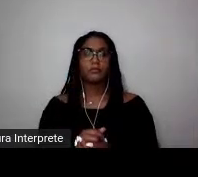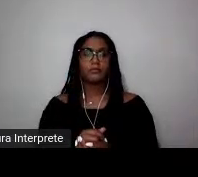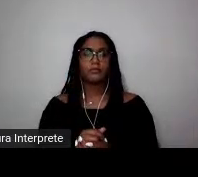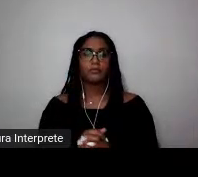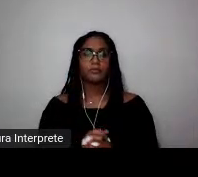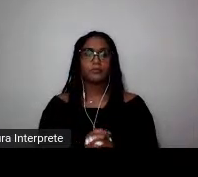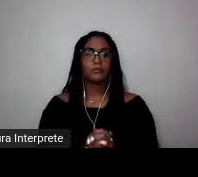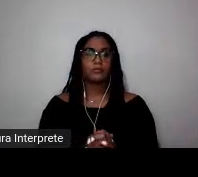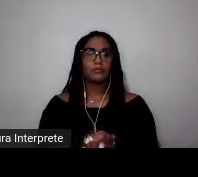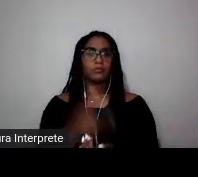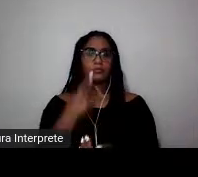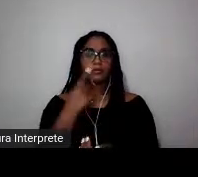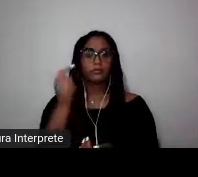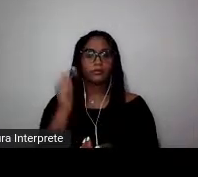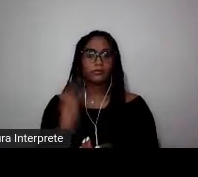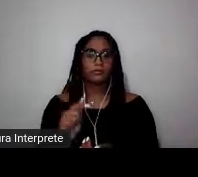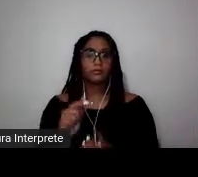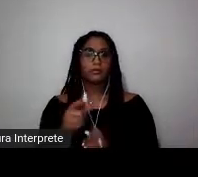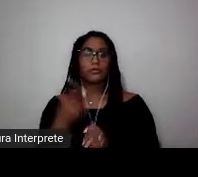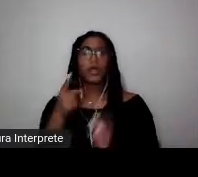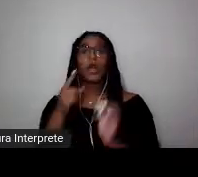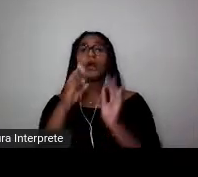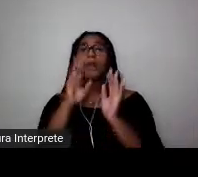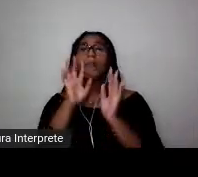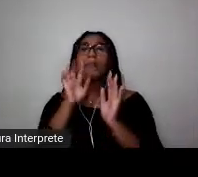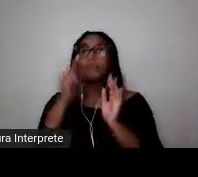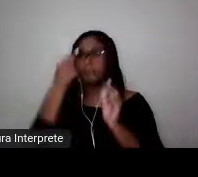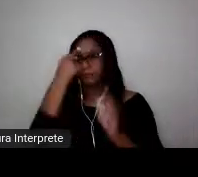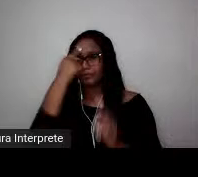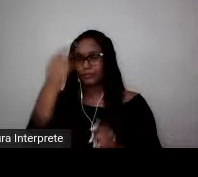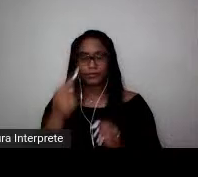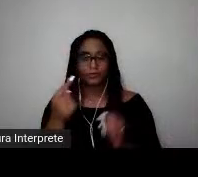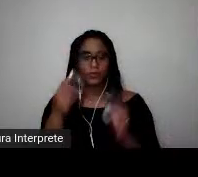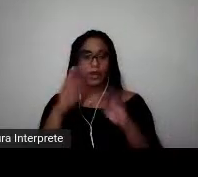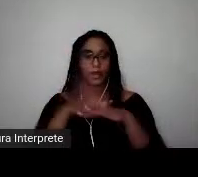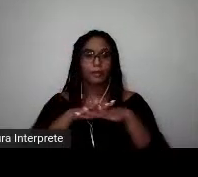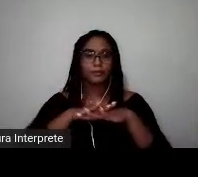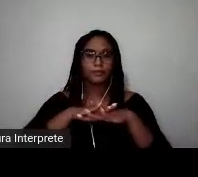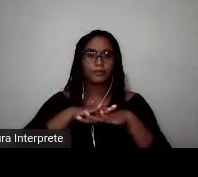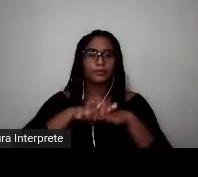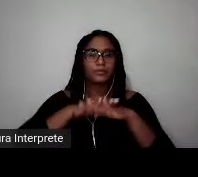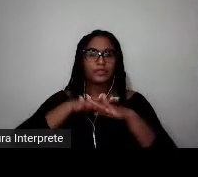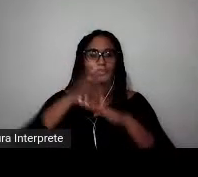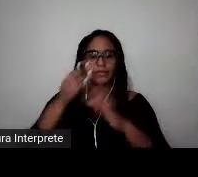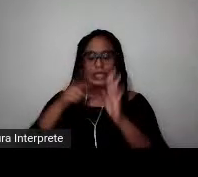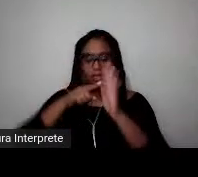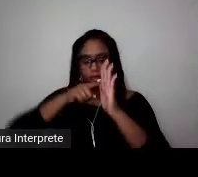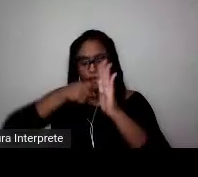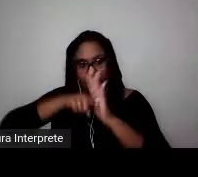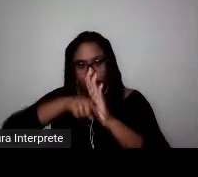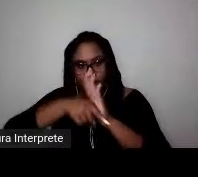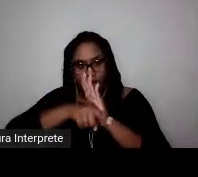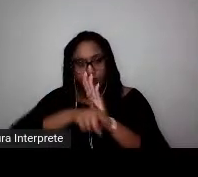de uma perspectiva mais crítica, desmistificando aí essas categorias tão essencializadas.